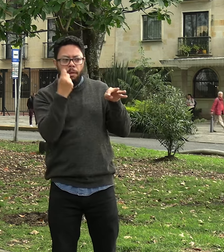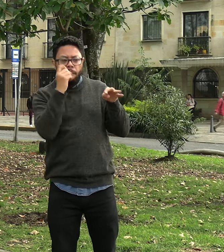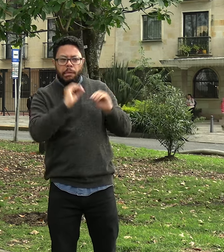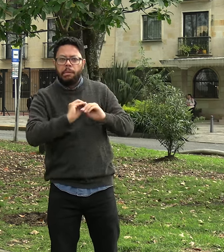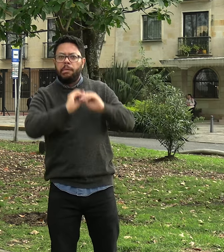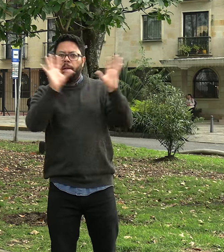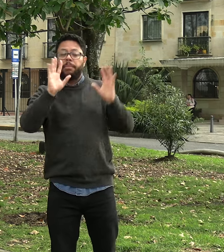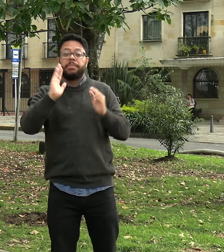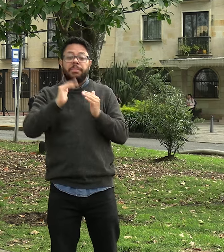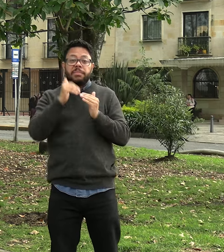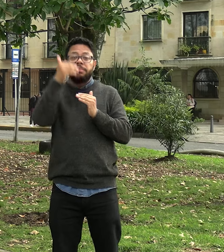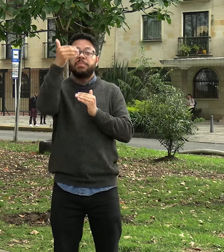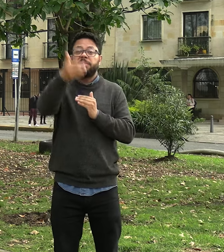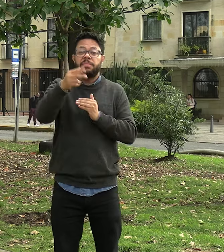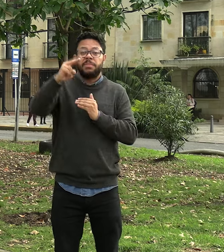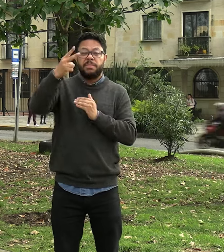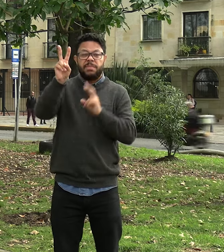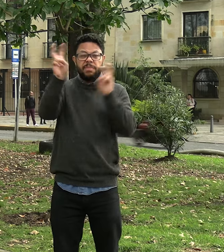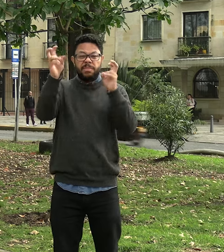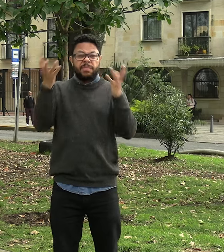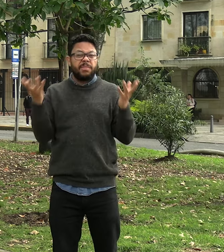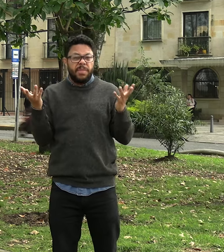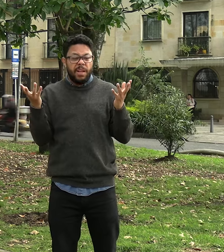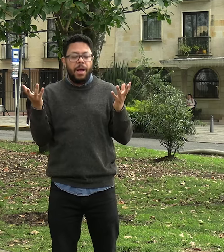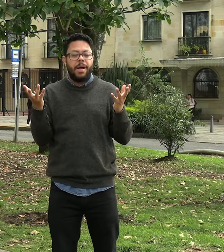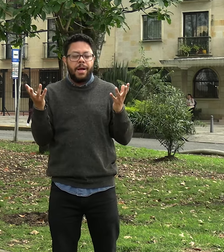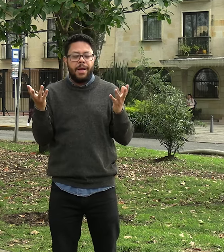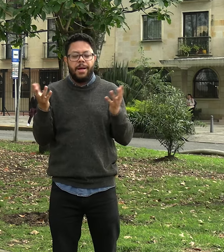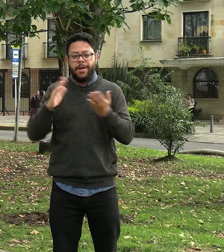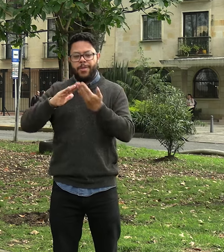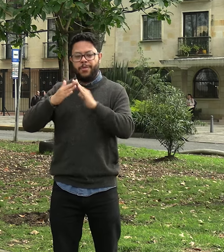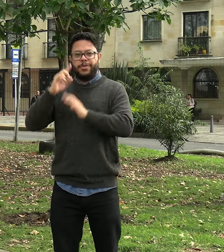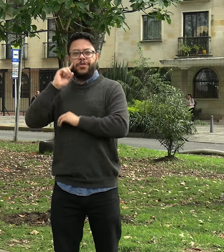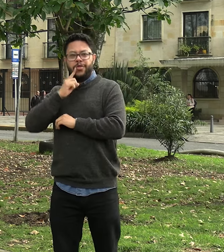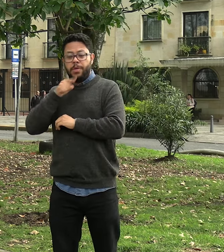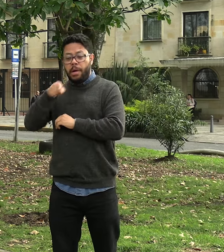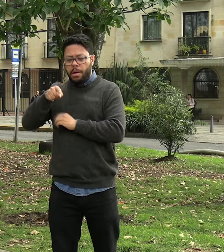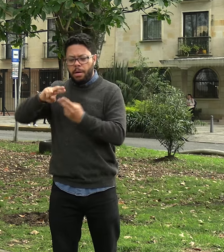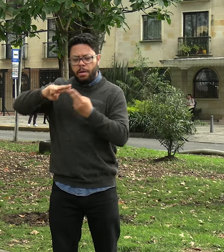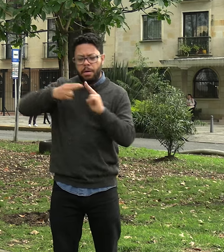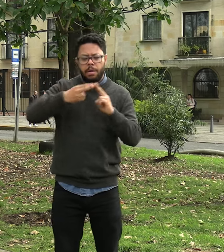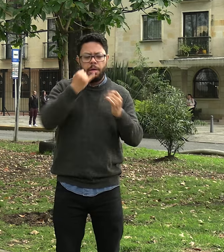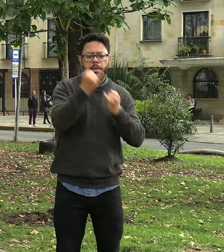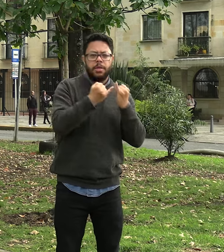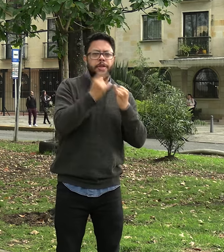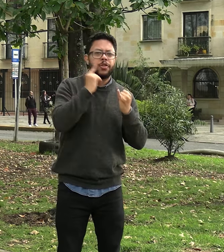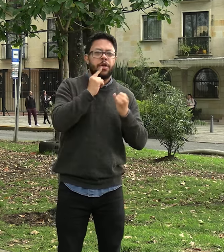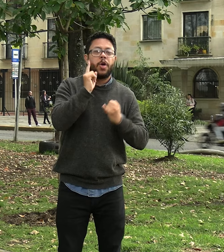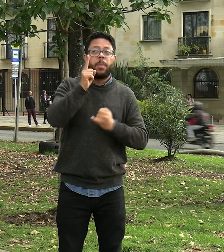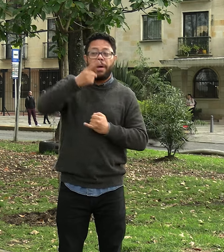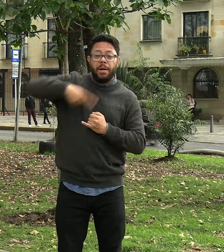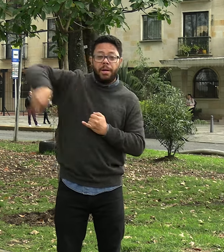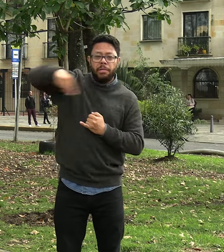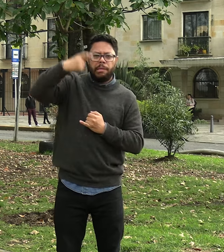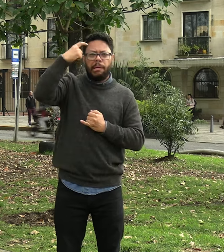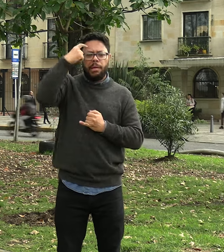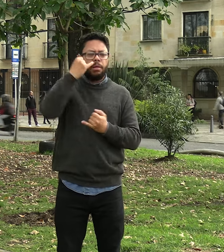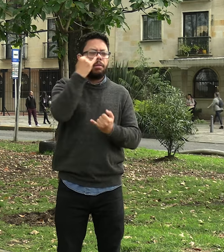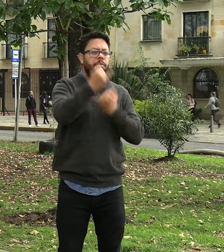Posterior a esto, se habló de comunidad sorda y su relación con la identidad sorda ya que la mayoría de personas